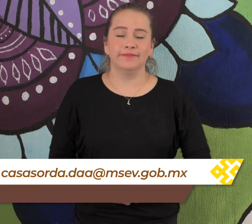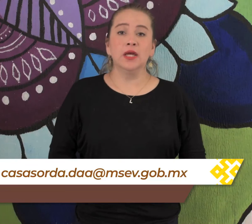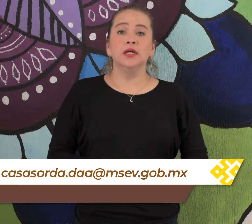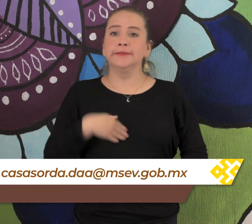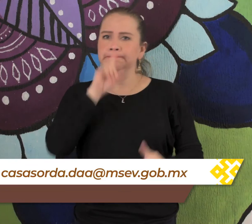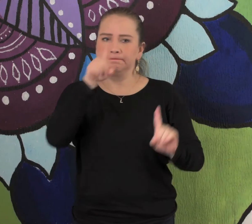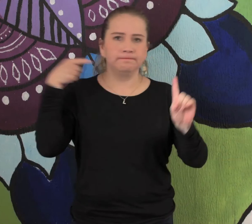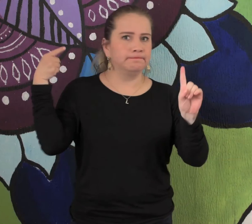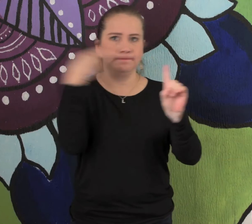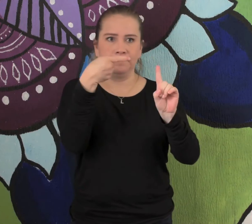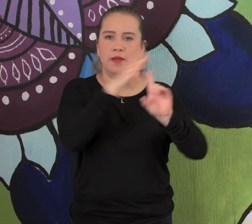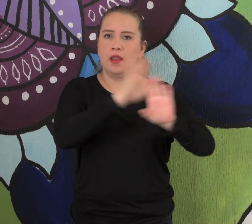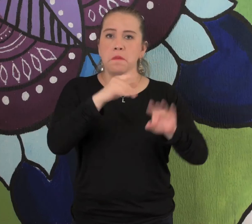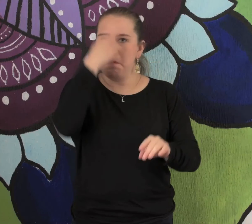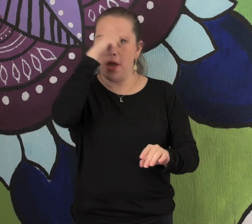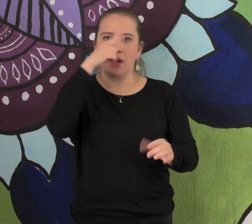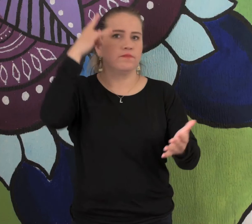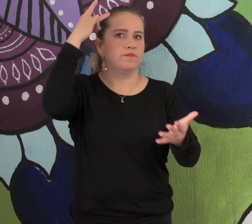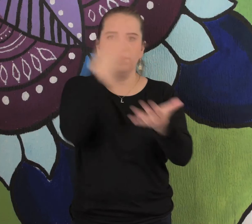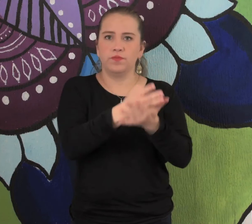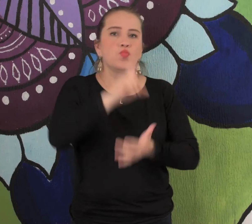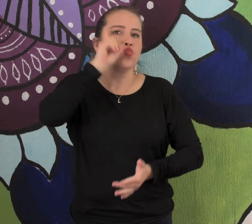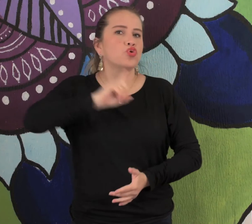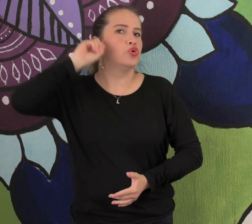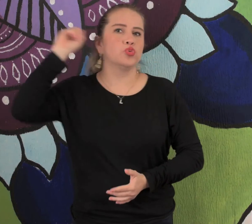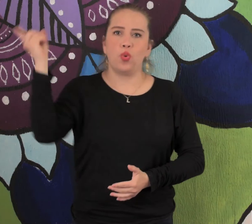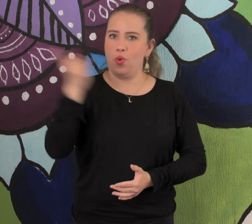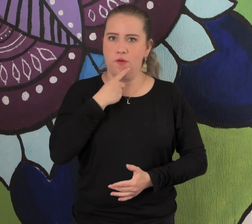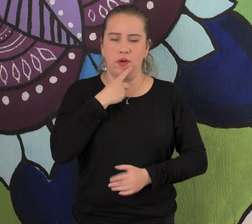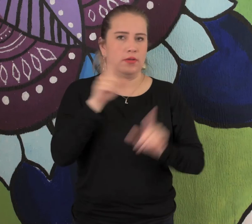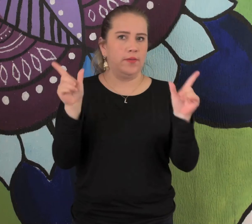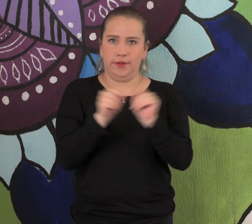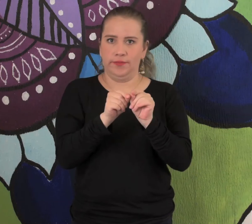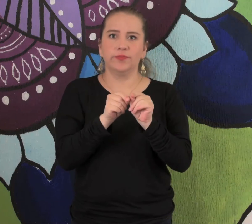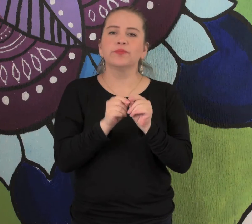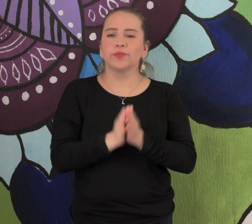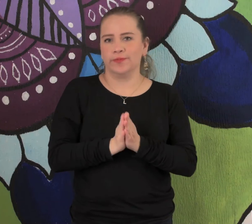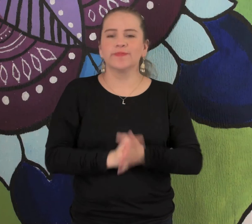daremos el acceso de Zoom. Esta actividad es únicamente para mujeres sordas.